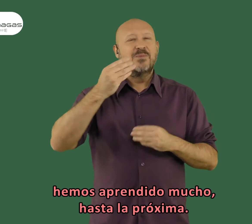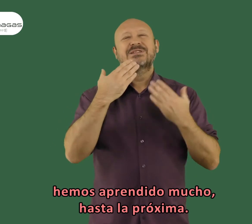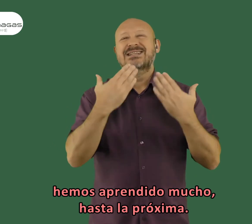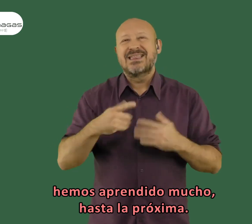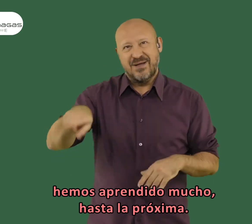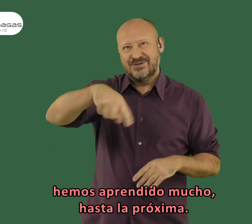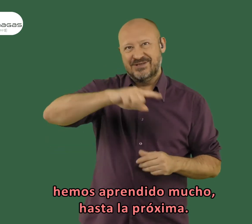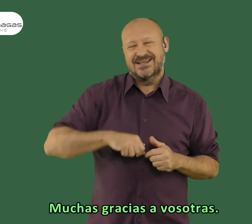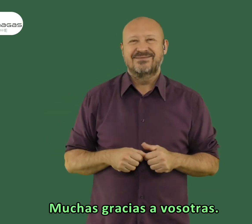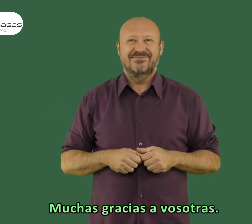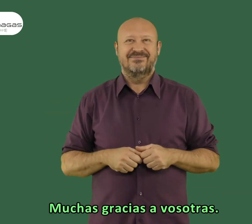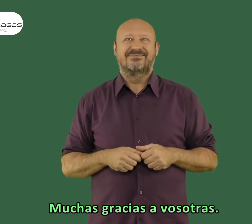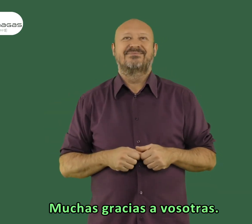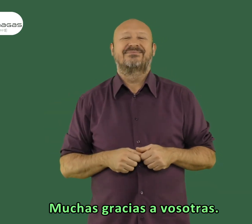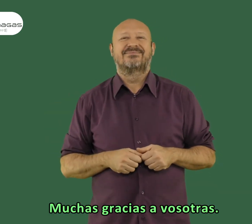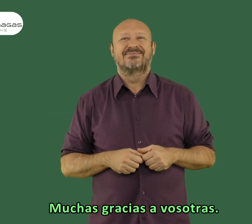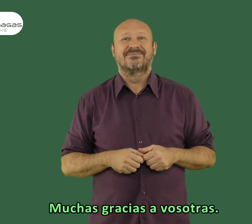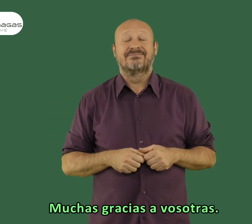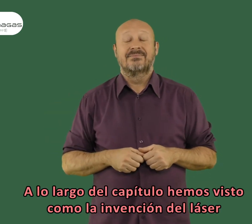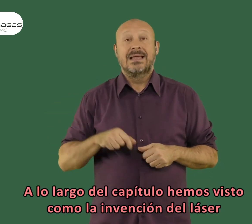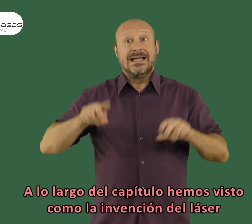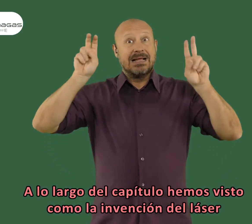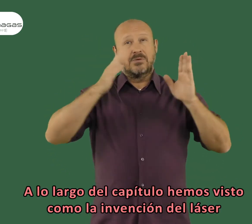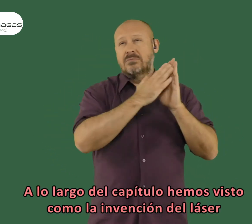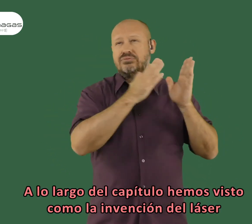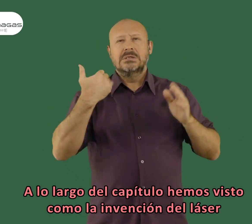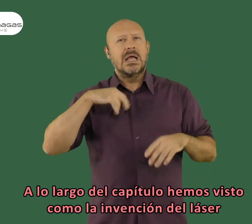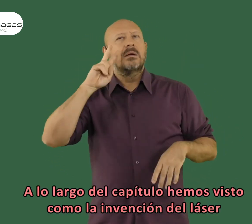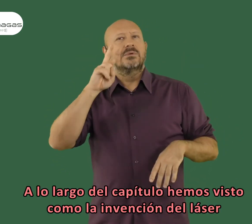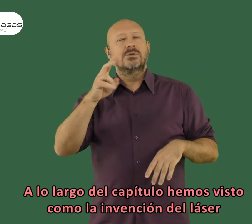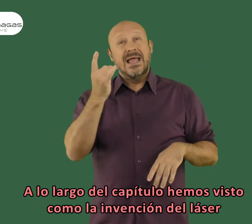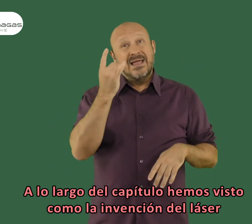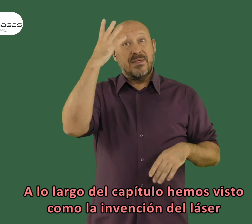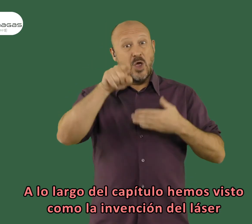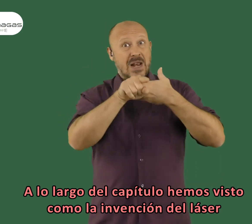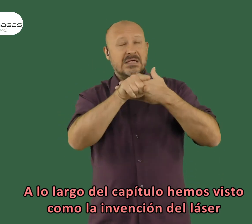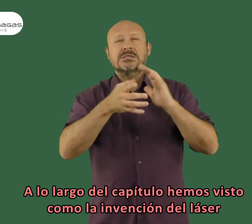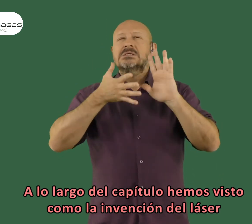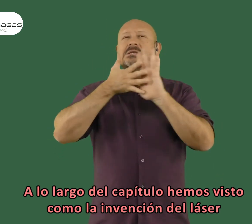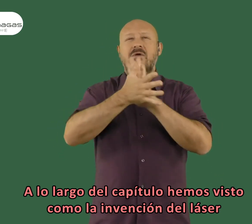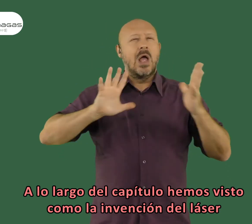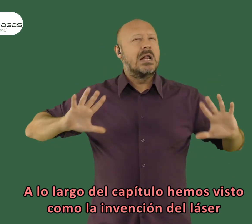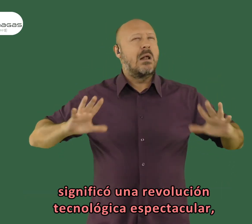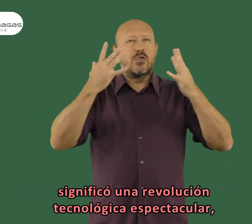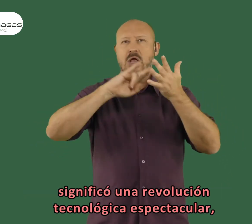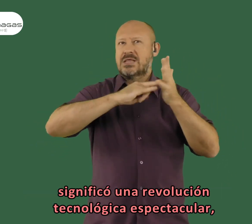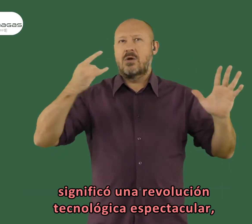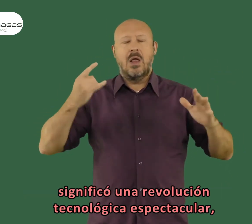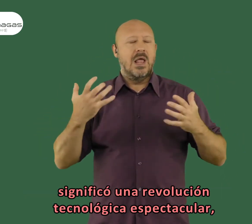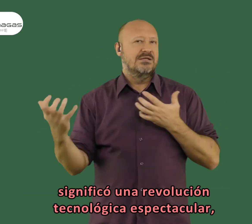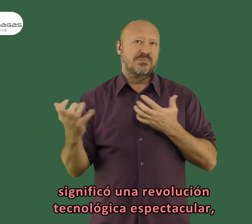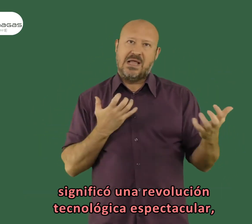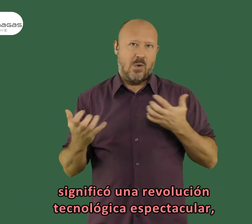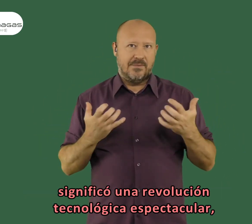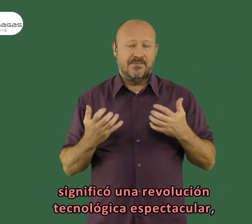hasta la próxima muchas gracias a vosotras a lo largo del capítulo hemos visto como la invención del láser significó una